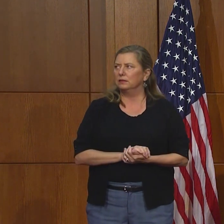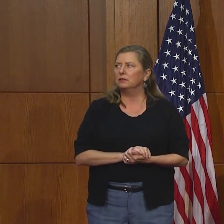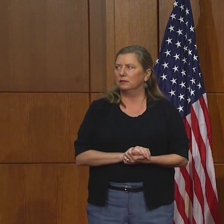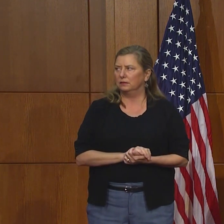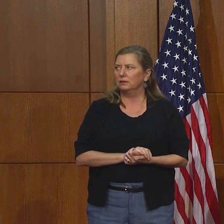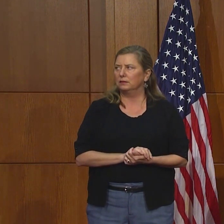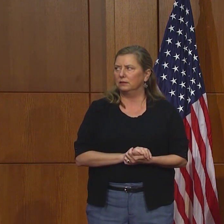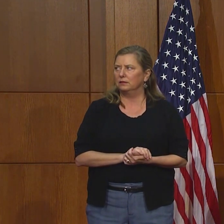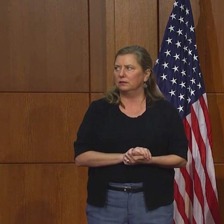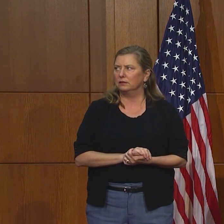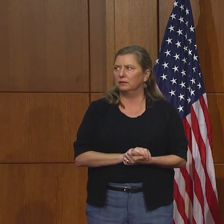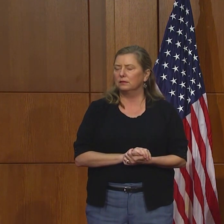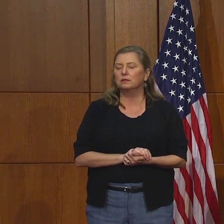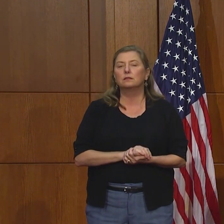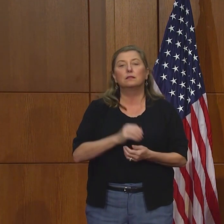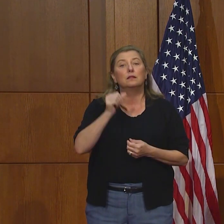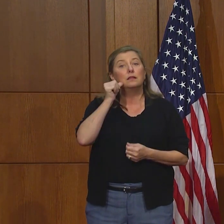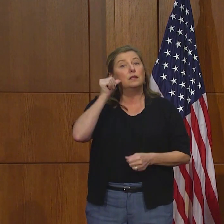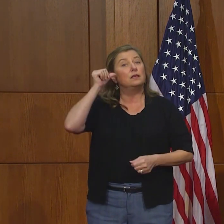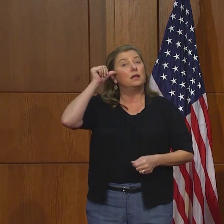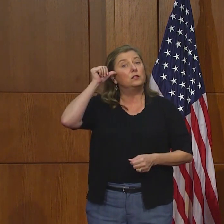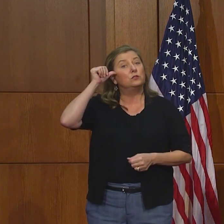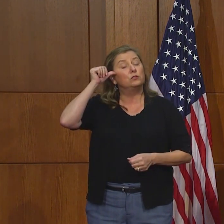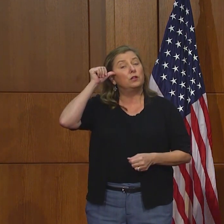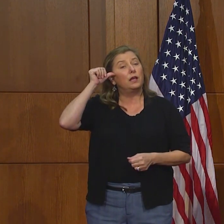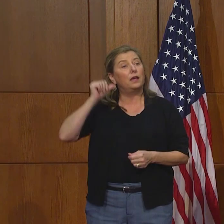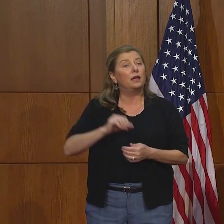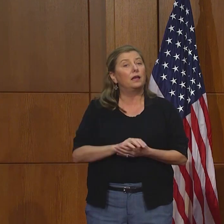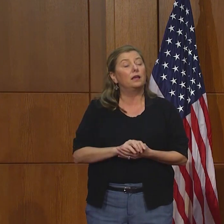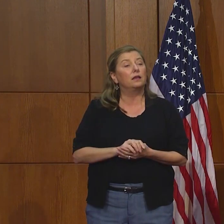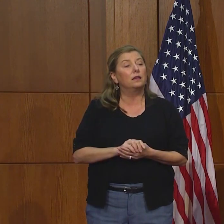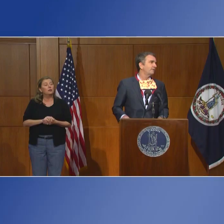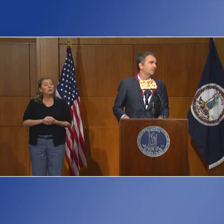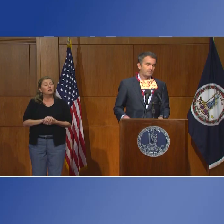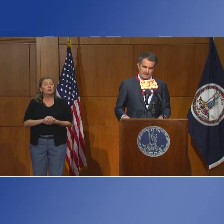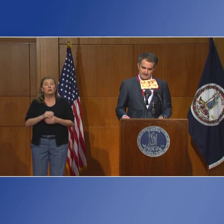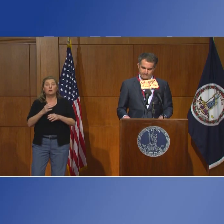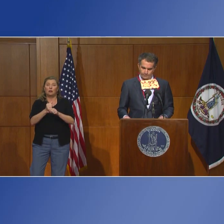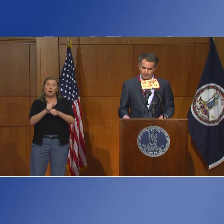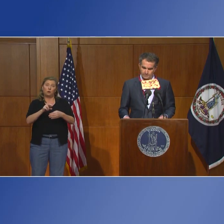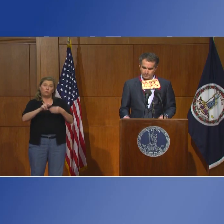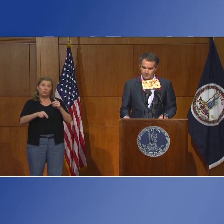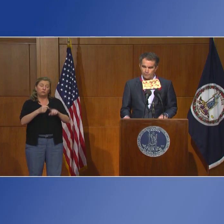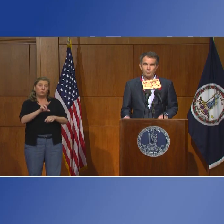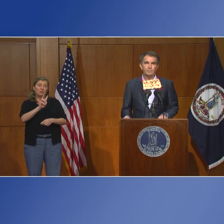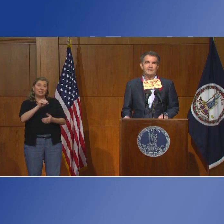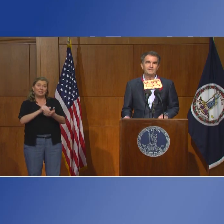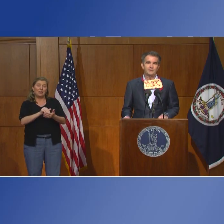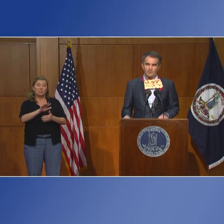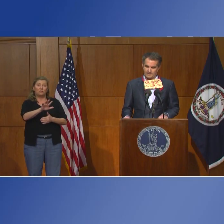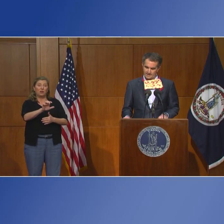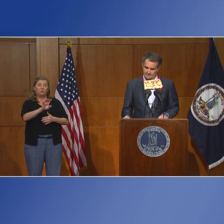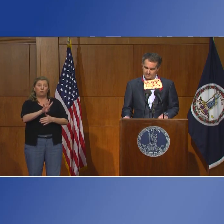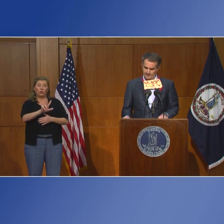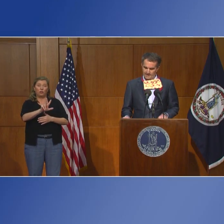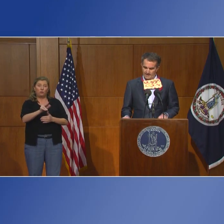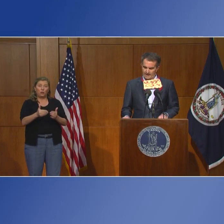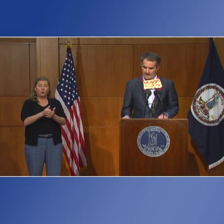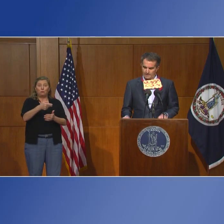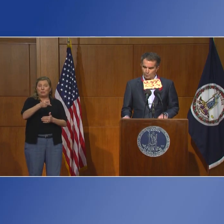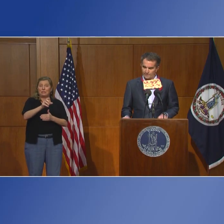ayer recibimos resultados de 6,543 pruebas